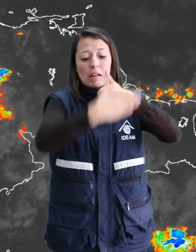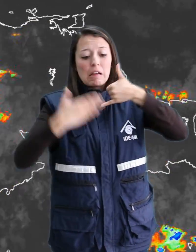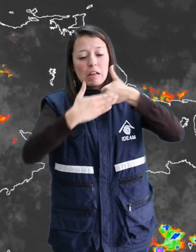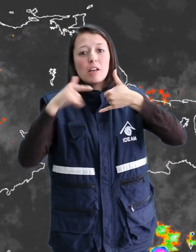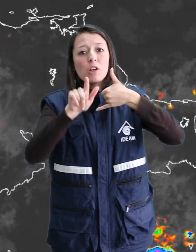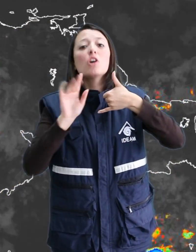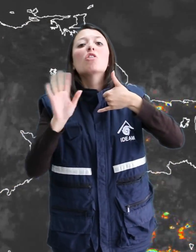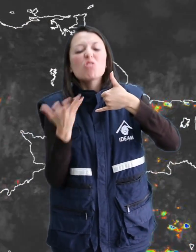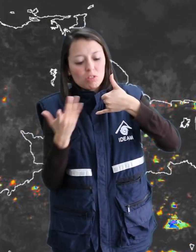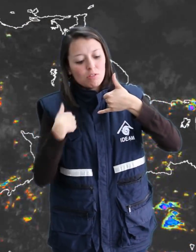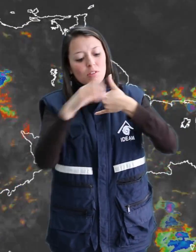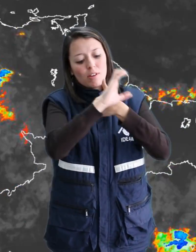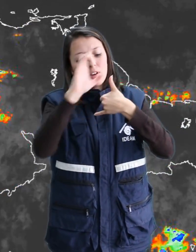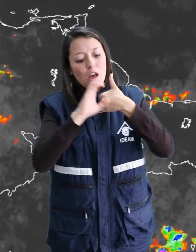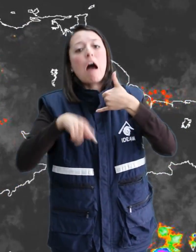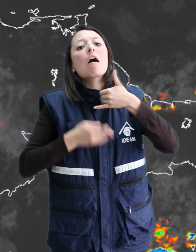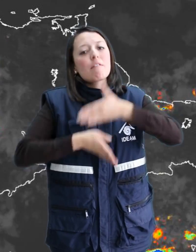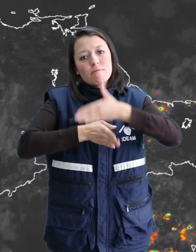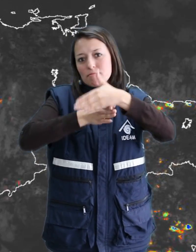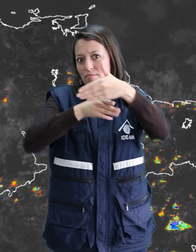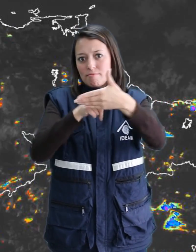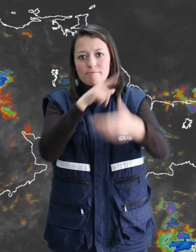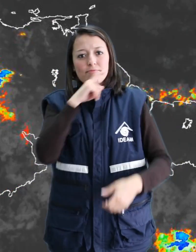salvo en la región caribe donde persisten condiciones secas.